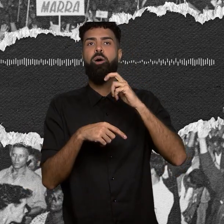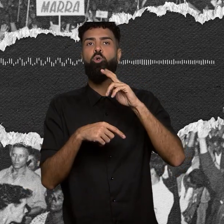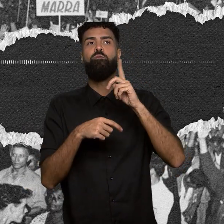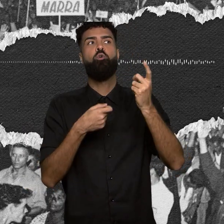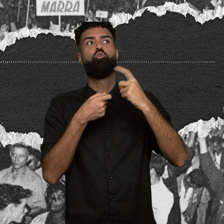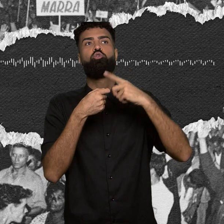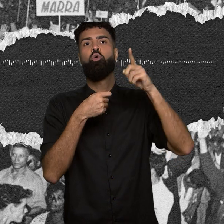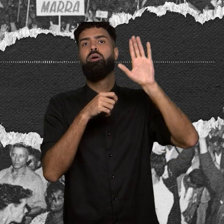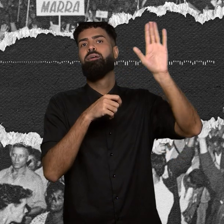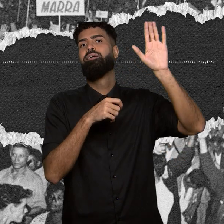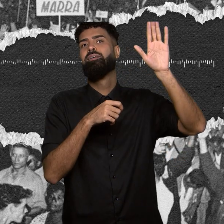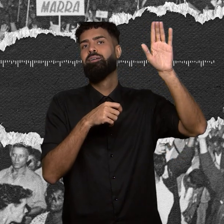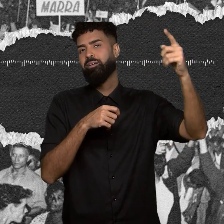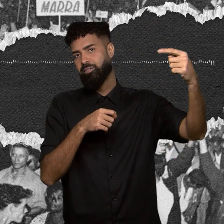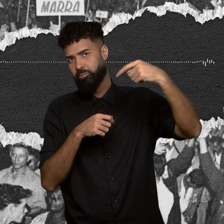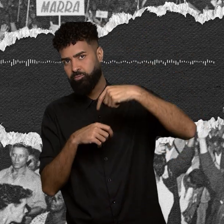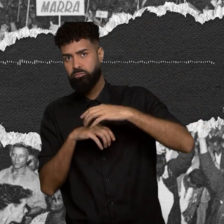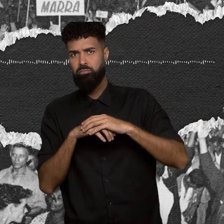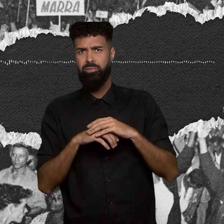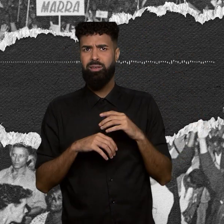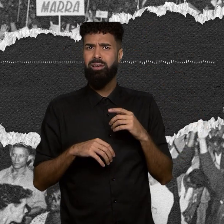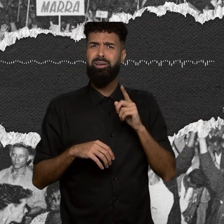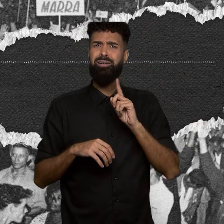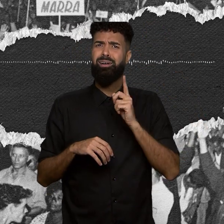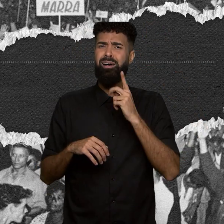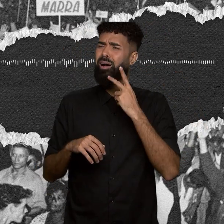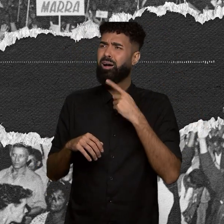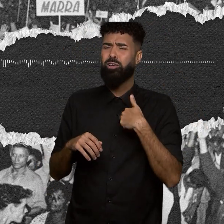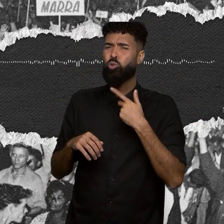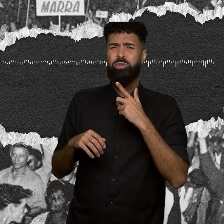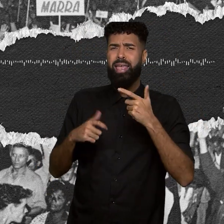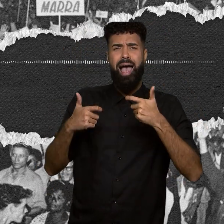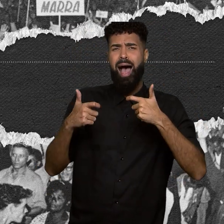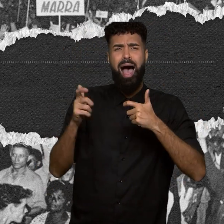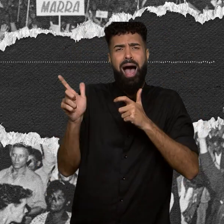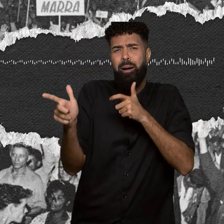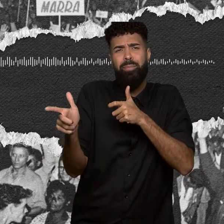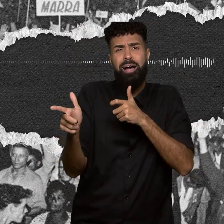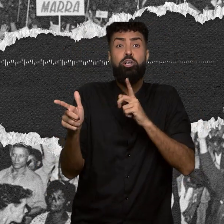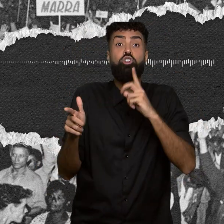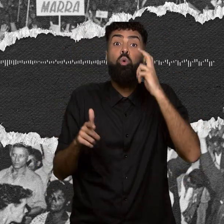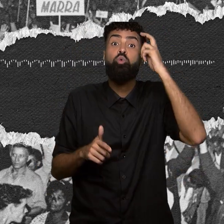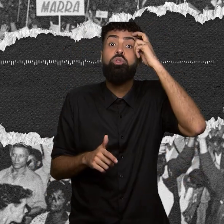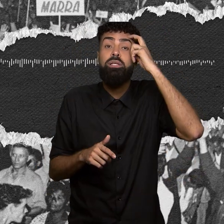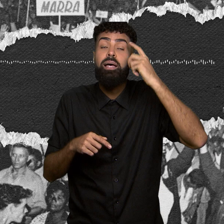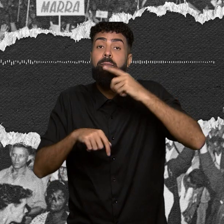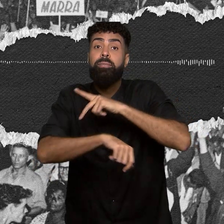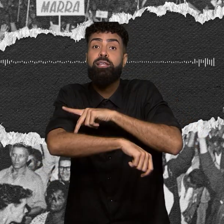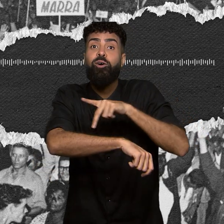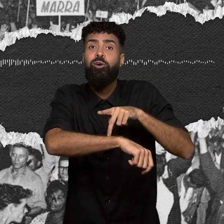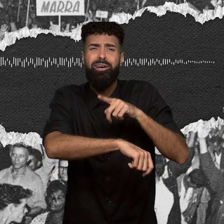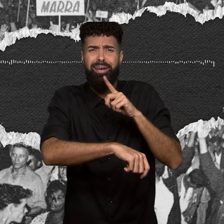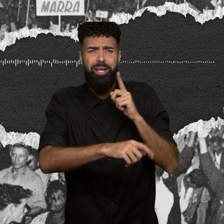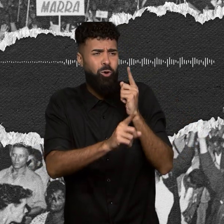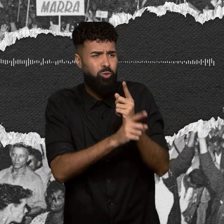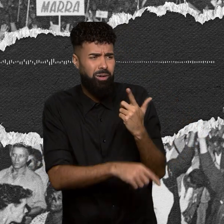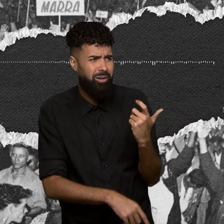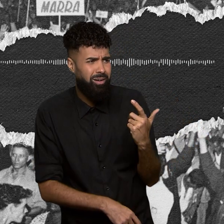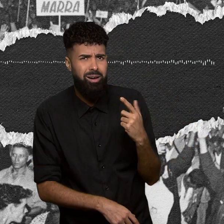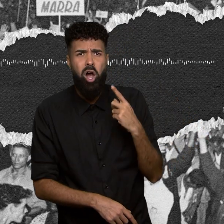eram? Puxa, eram estritamente culturais e pedagógicas. Posso te afirmar isso. Não encontraram revolts, nem sequer baladeira, badóquia,